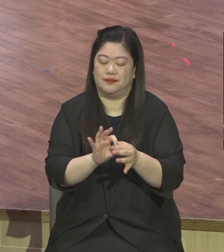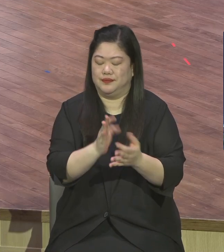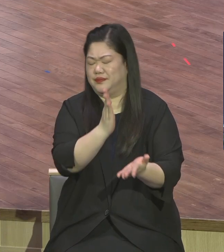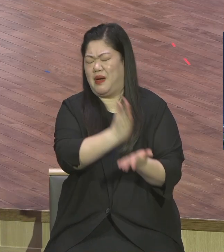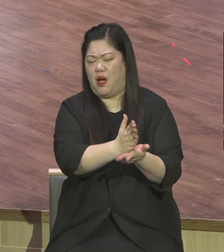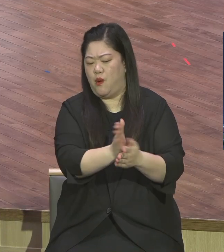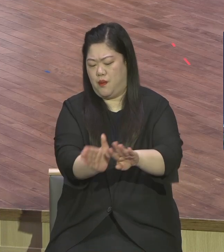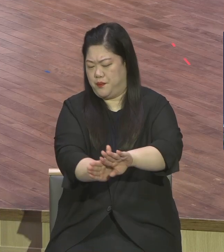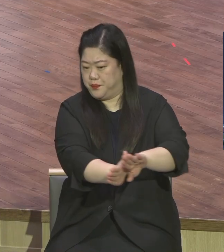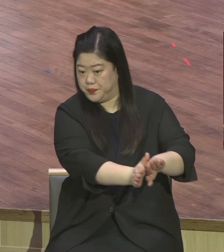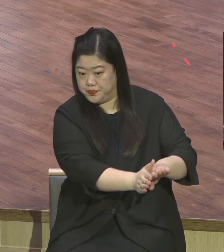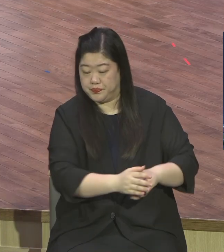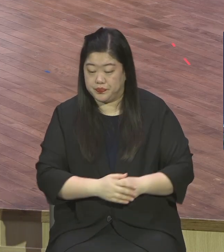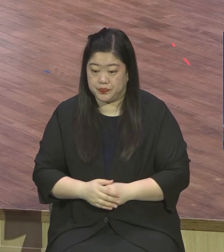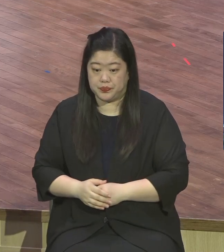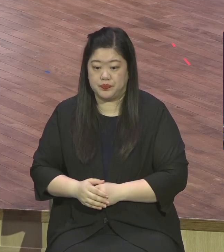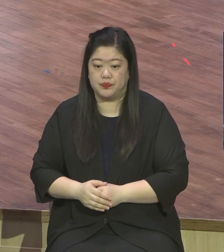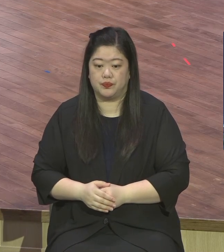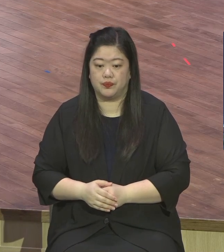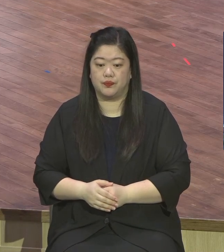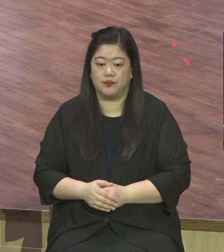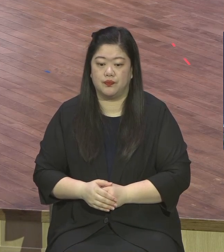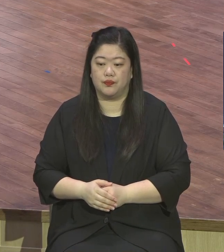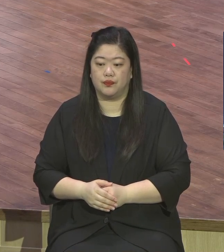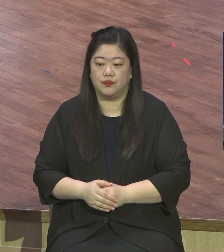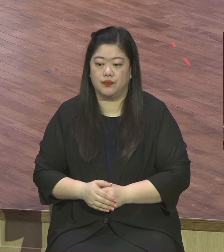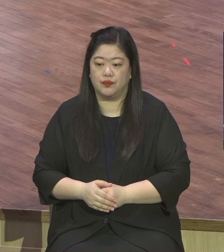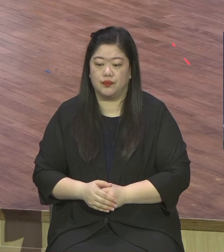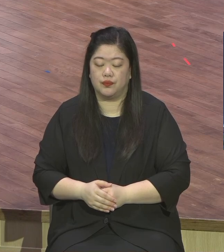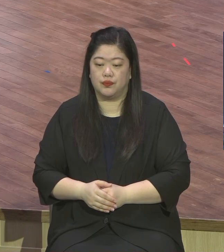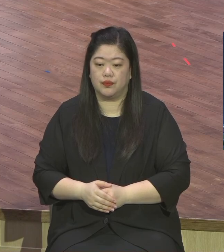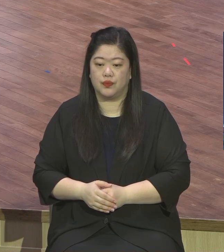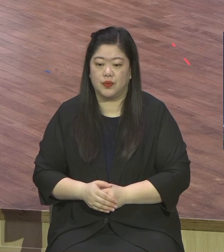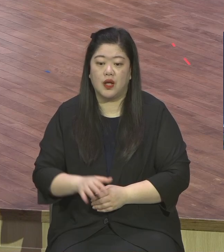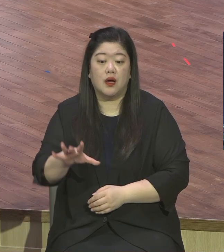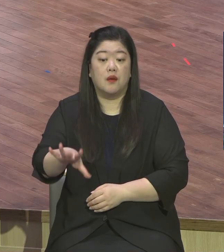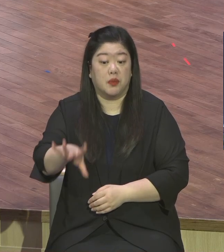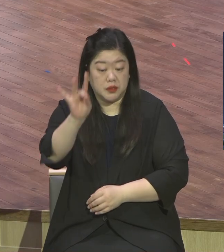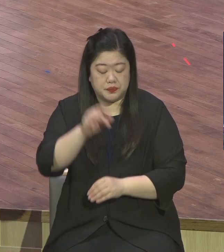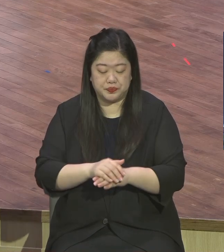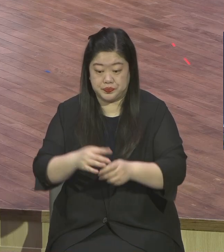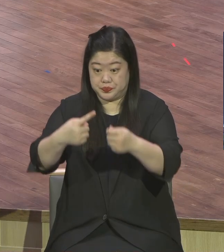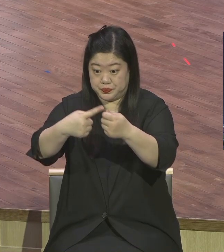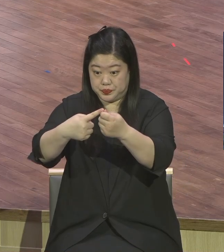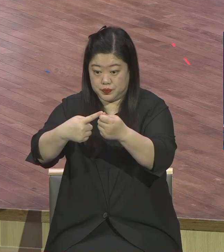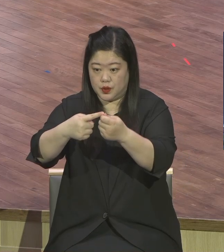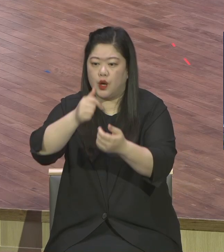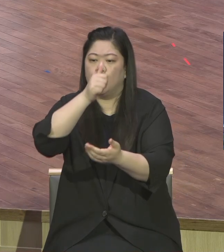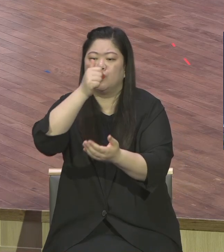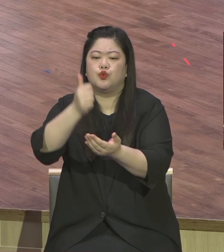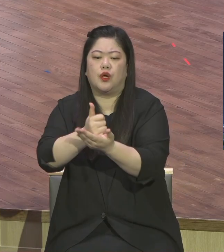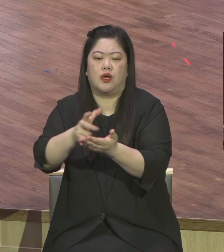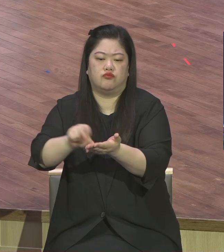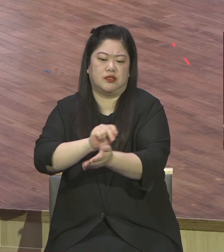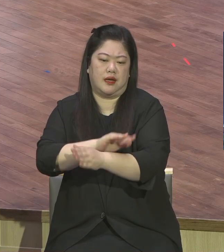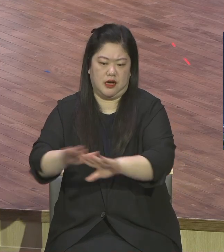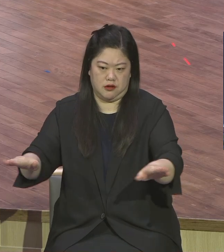여러분 손 이루기 전에 해결되어야 될 것이 세 가지 첫째 죄 문제 해결되어야 돼요 은죄 자범죄 불신자가